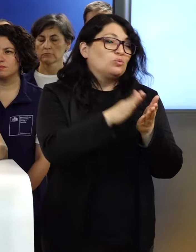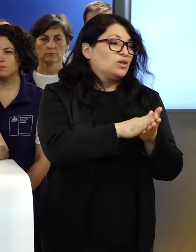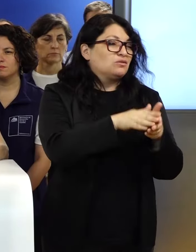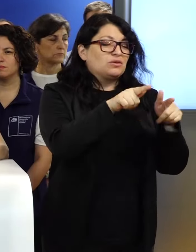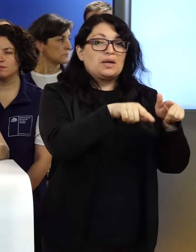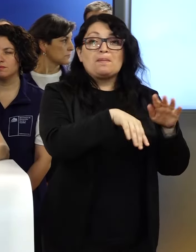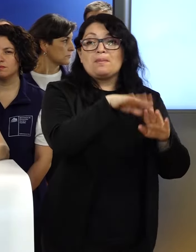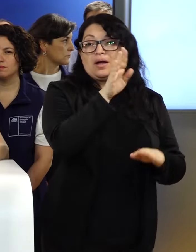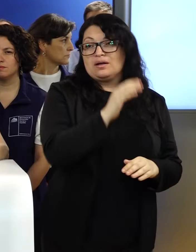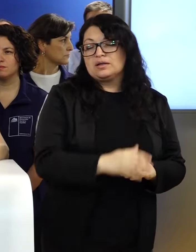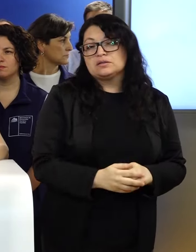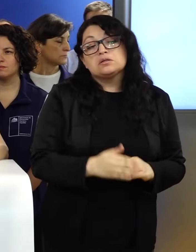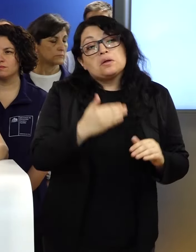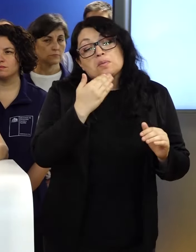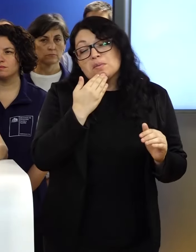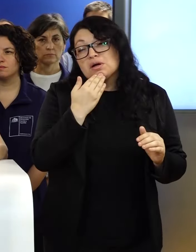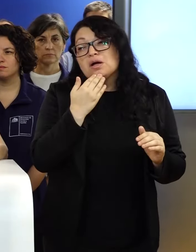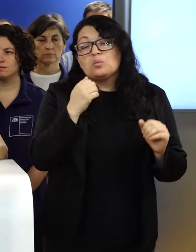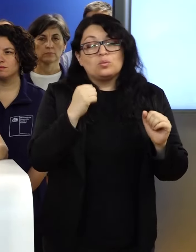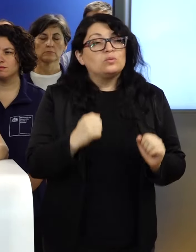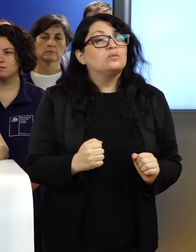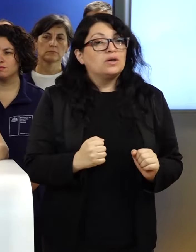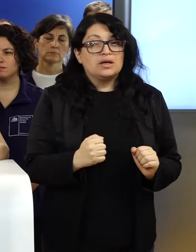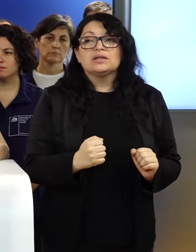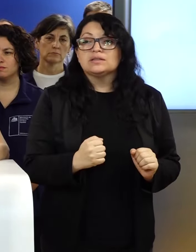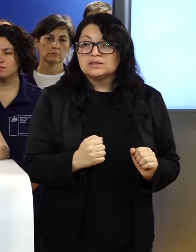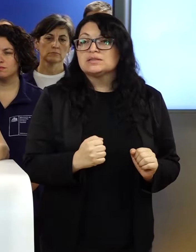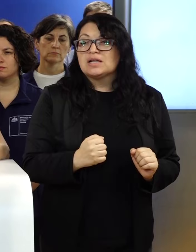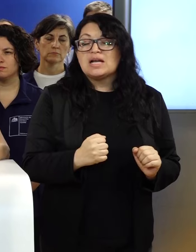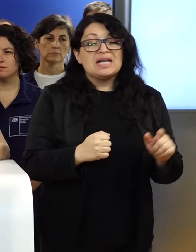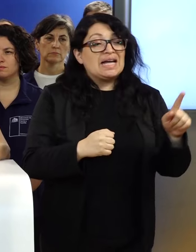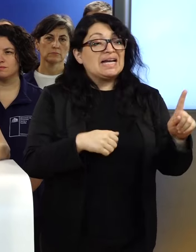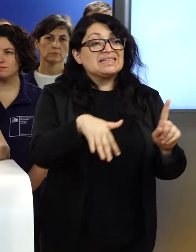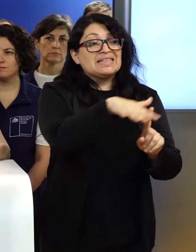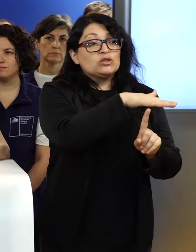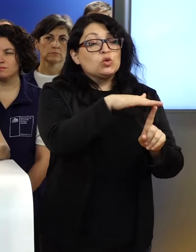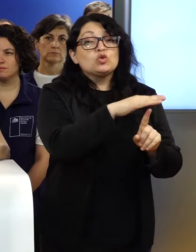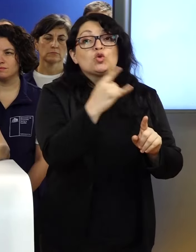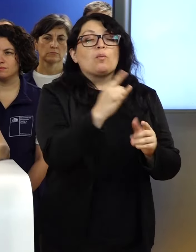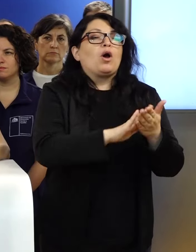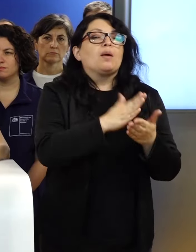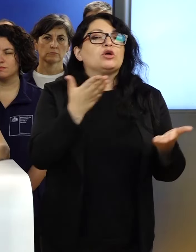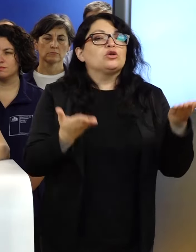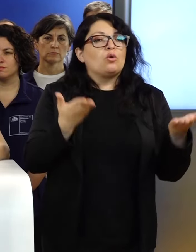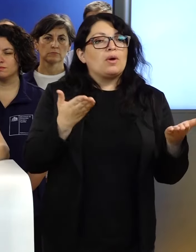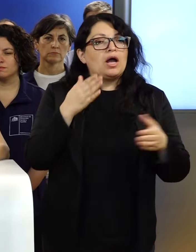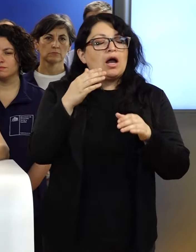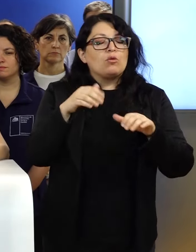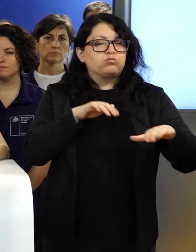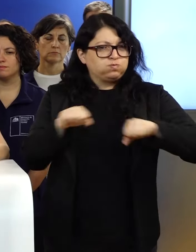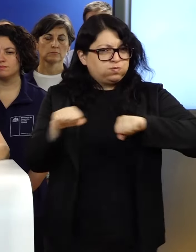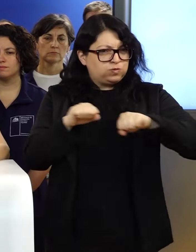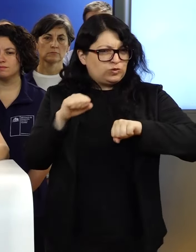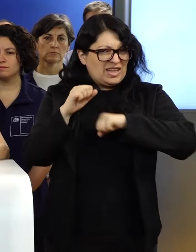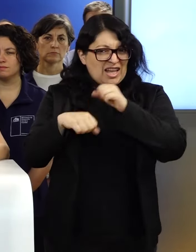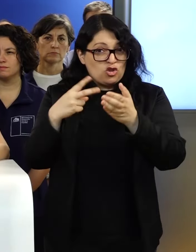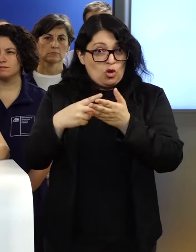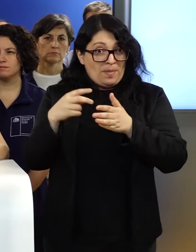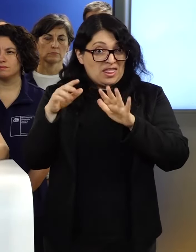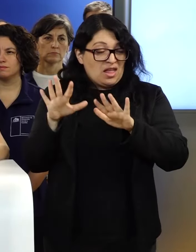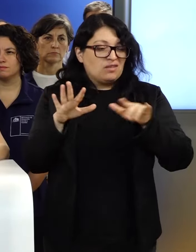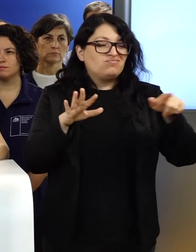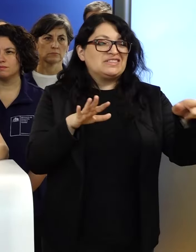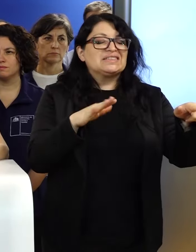probablemente va a ser la situación de emergencia después del terremoto del año 2010 que más